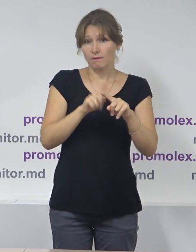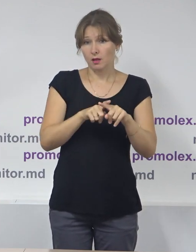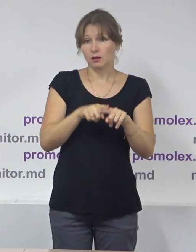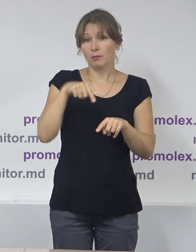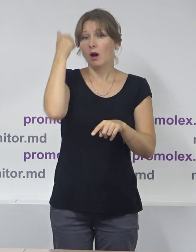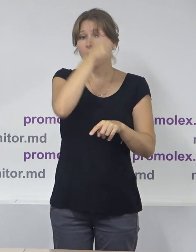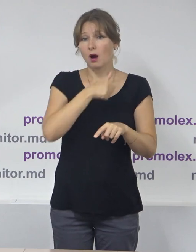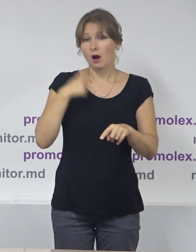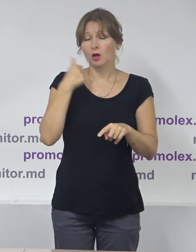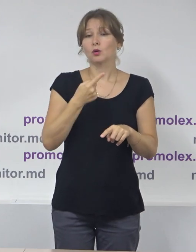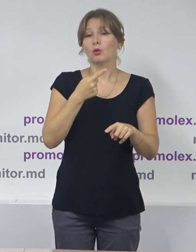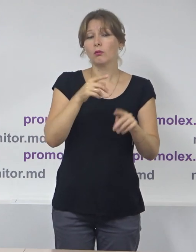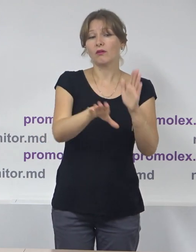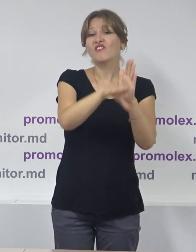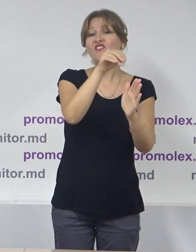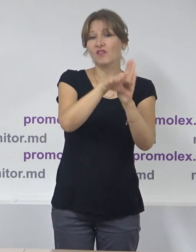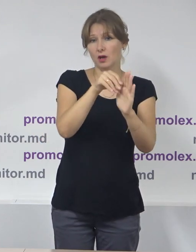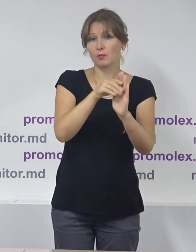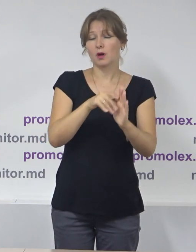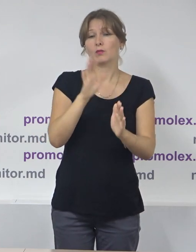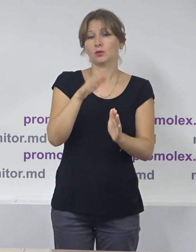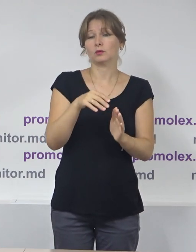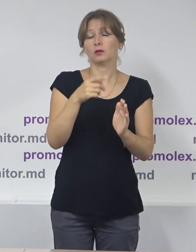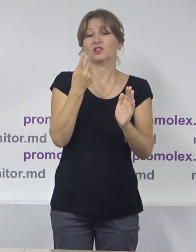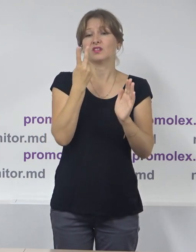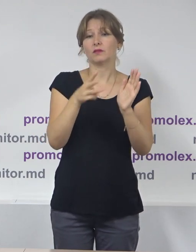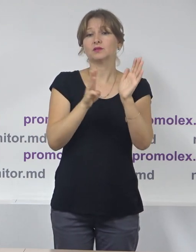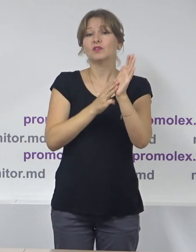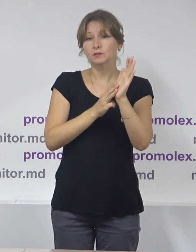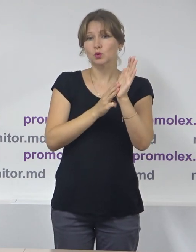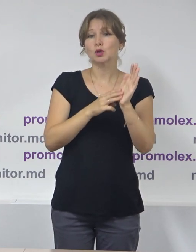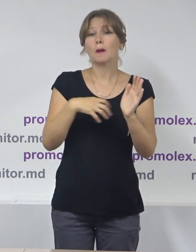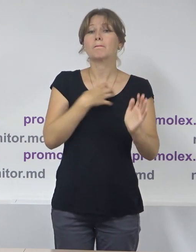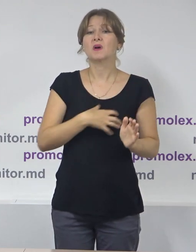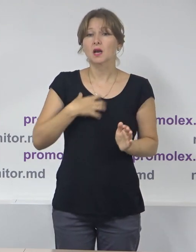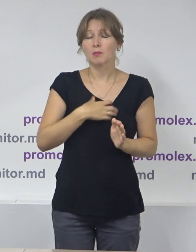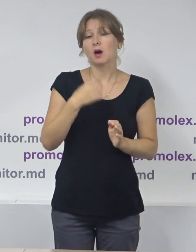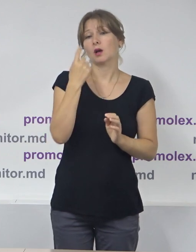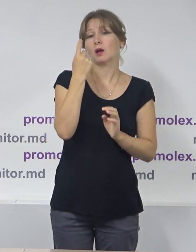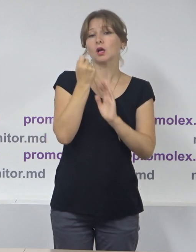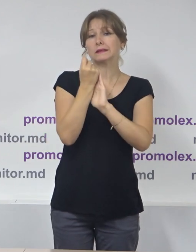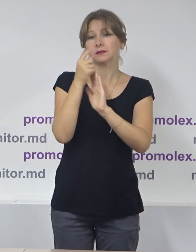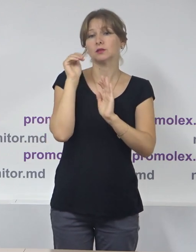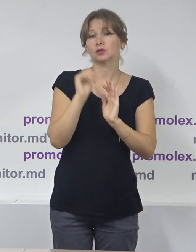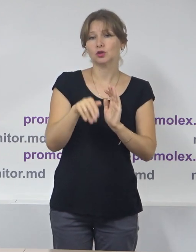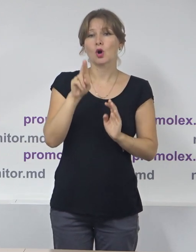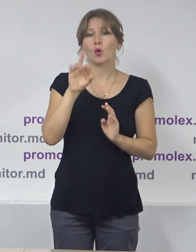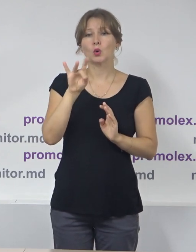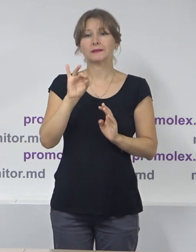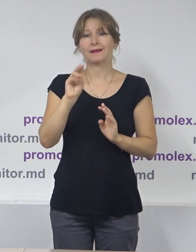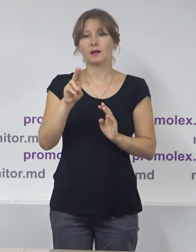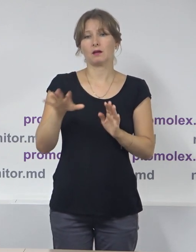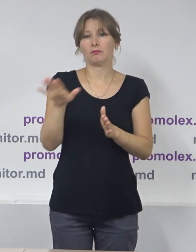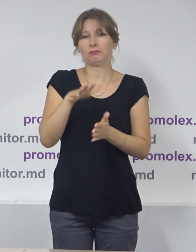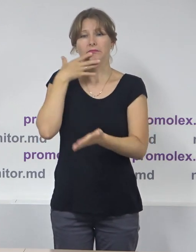acest an vor fi aleși 898 de primari și peste 11.000 de consilieri locale. Precum